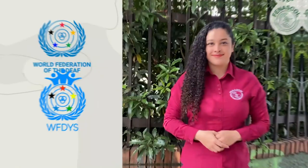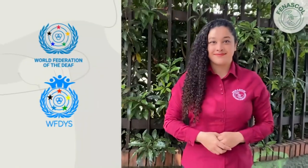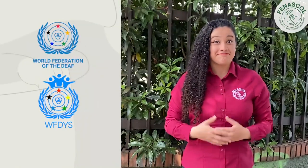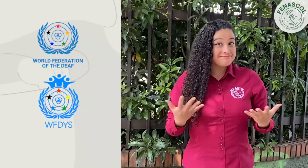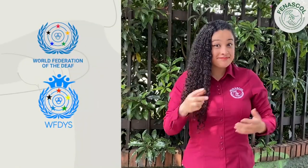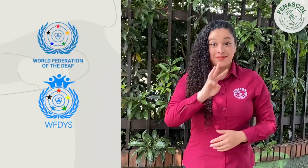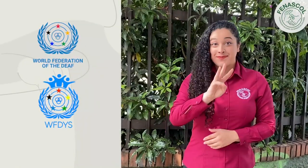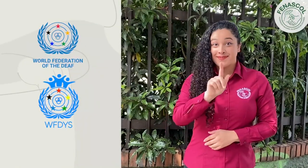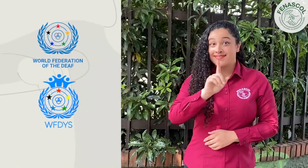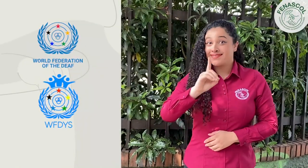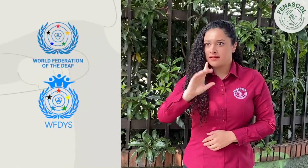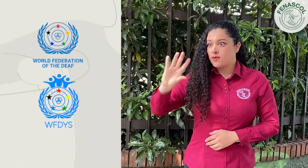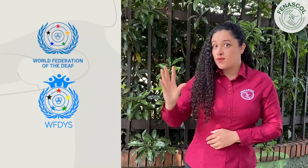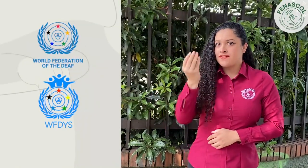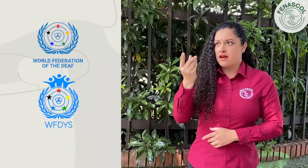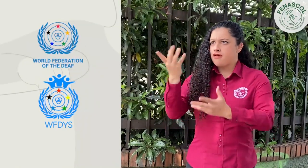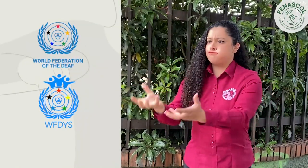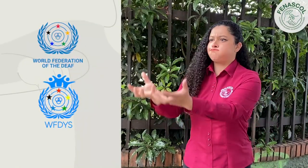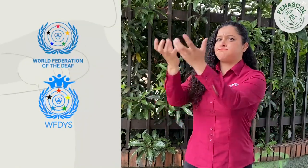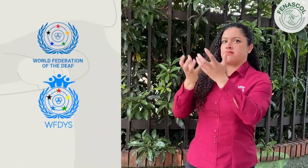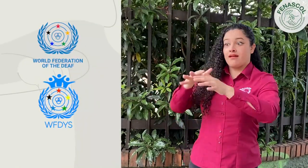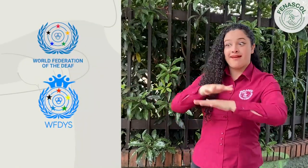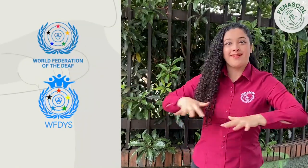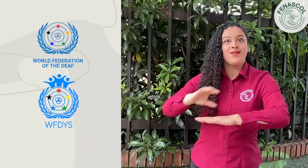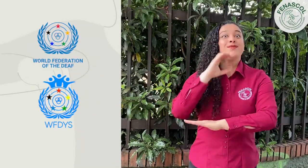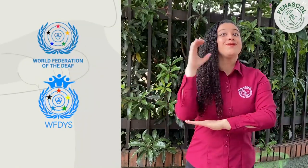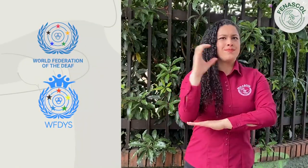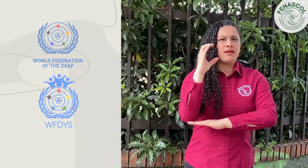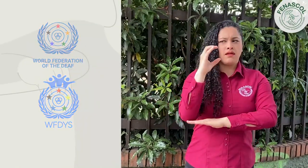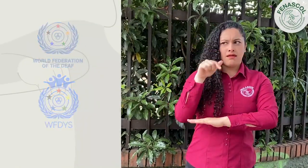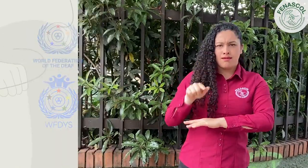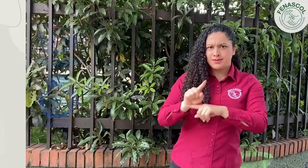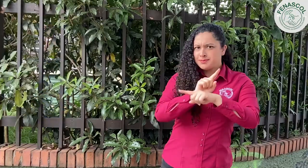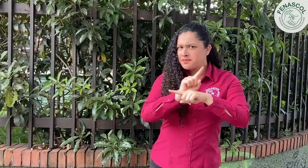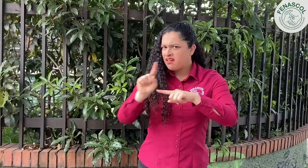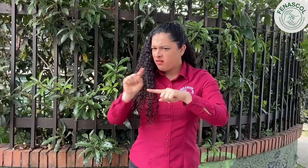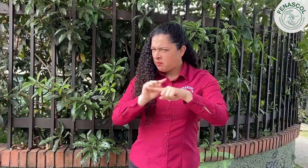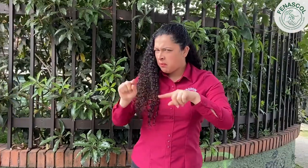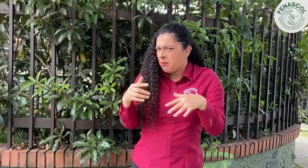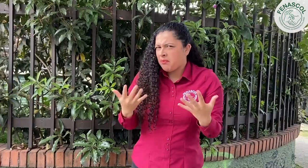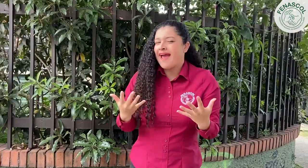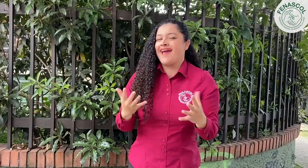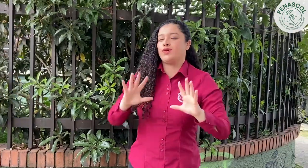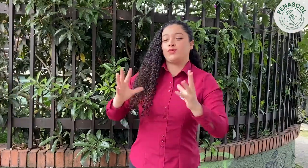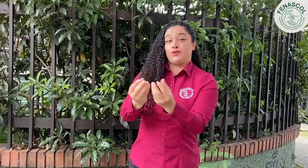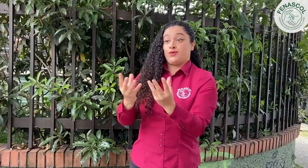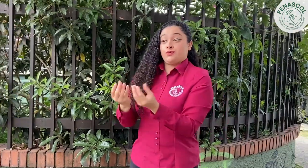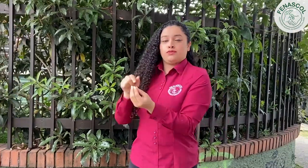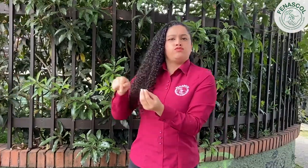La WFD y la WFD Sección Jóvenes vendrán a Colombia. Durante la semana de su estadía realizarán reuniones